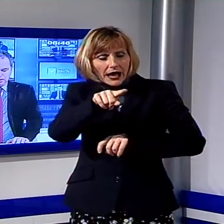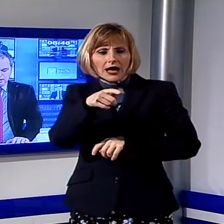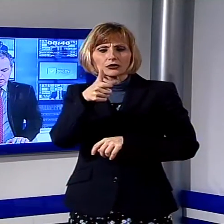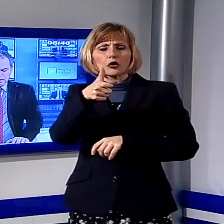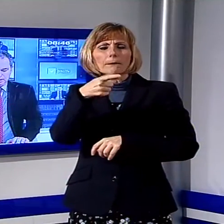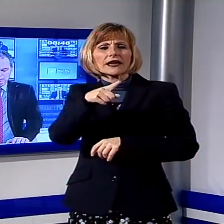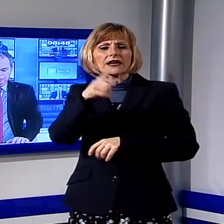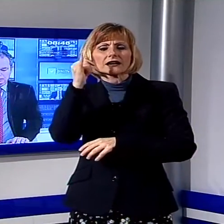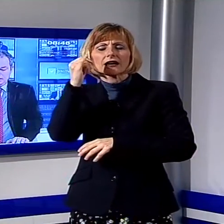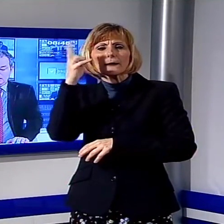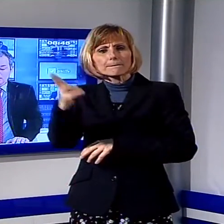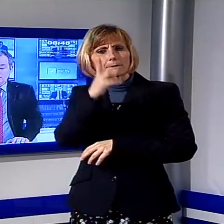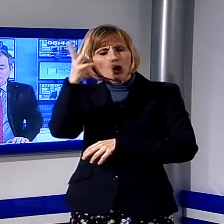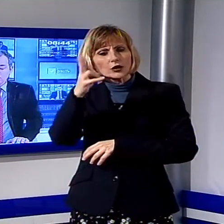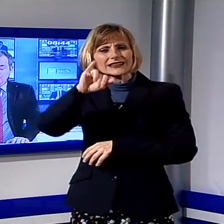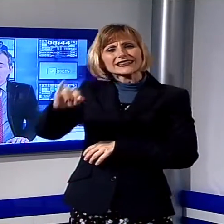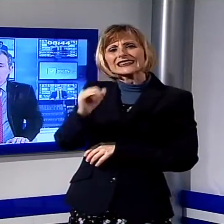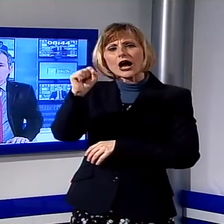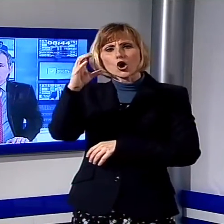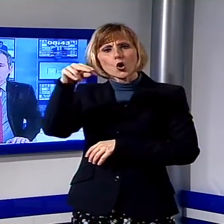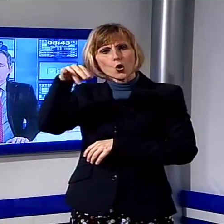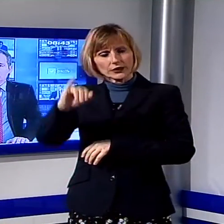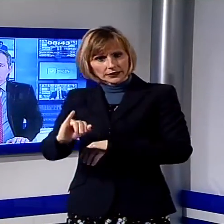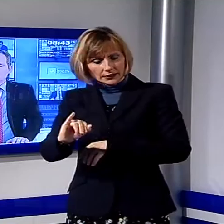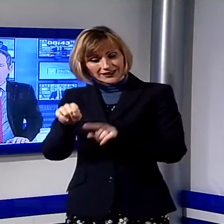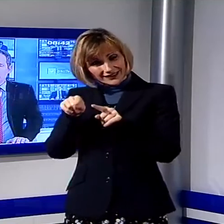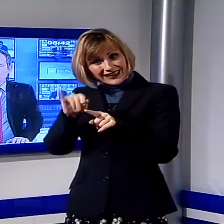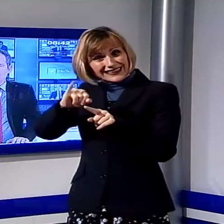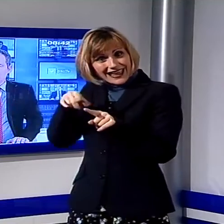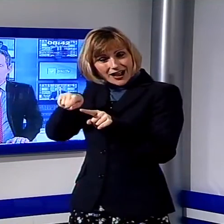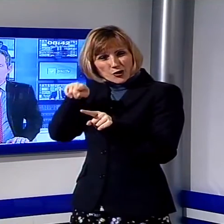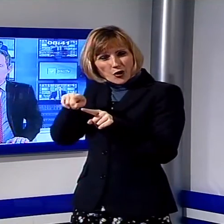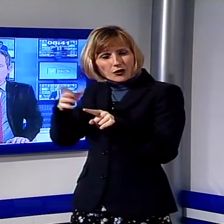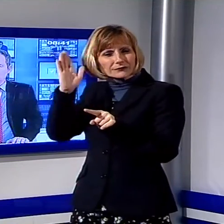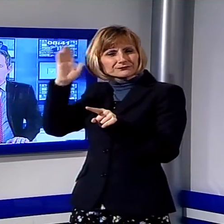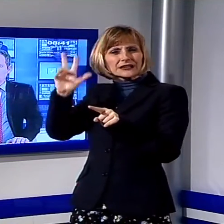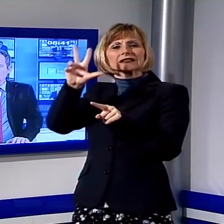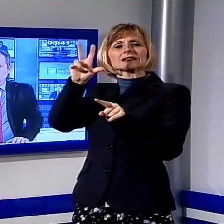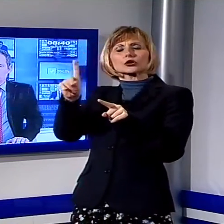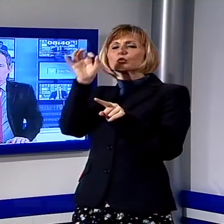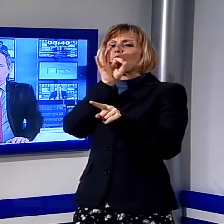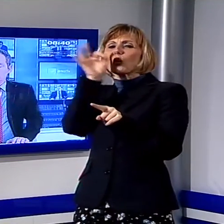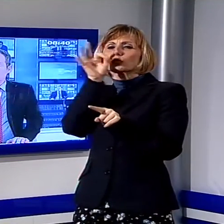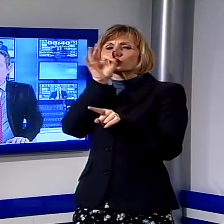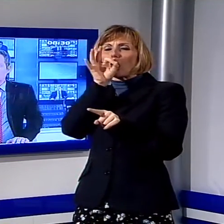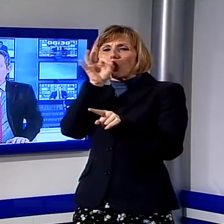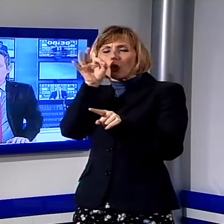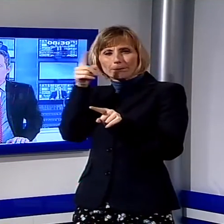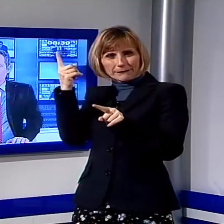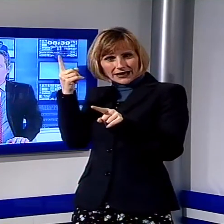Iacconi, il giovane che venne ucciso, che morì a seguito di un violento